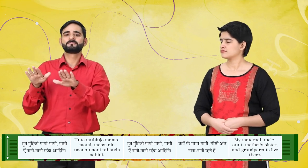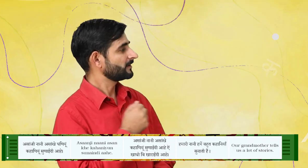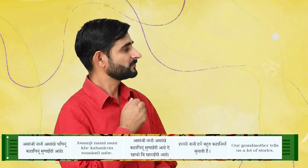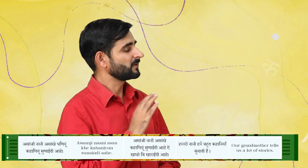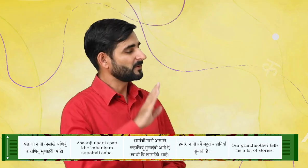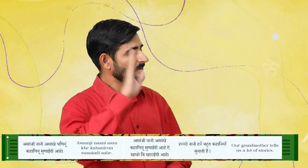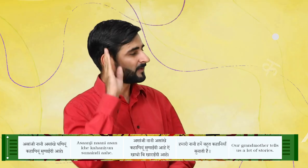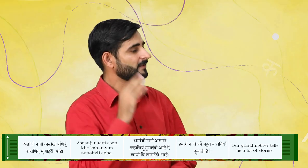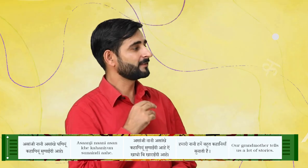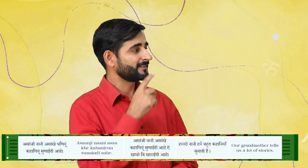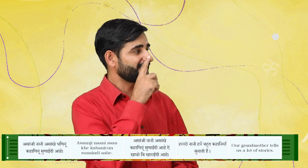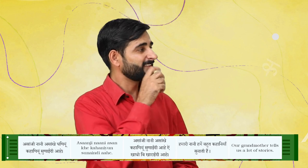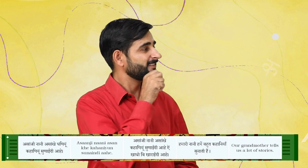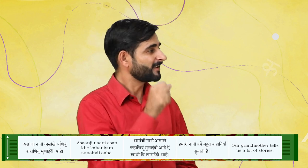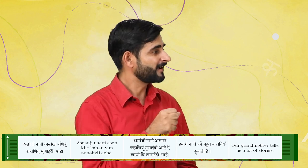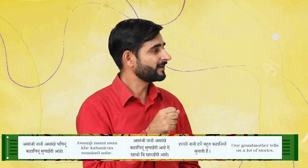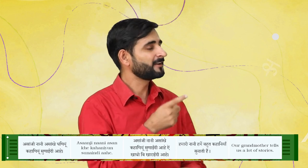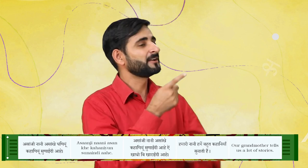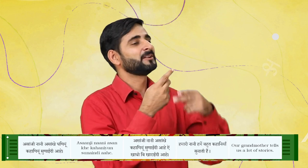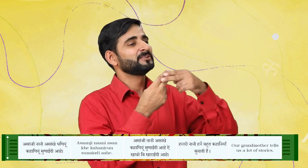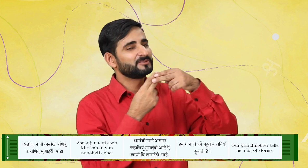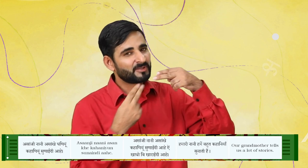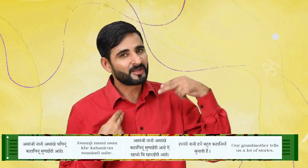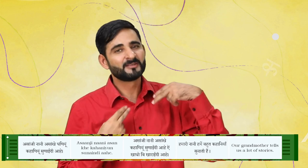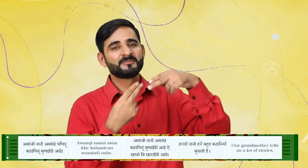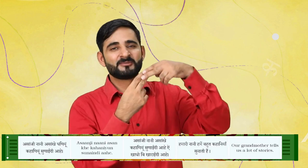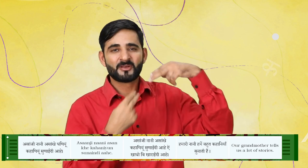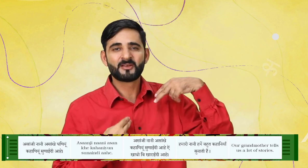असान जी नानी असाखे गणियों खाणियों सुठाइन दी आहे